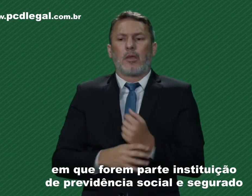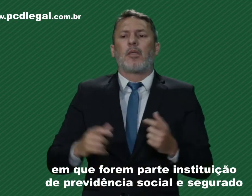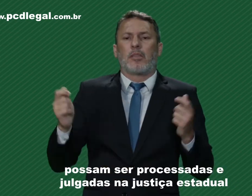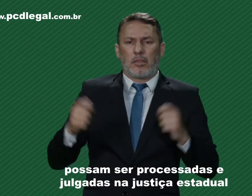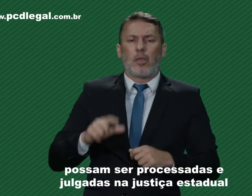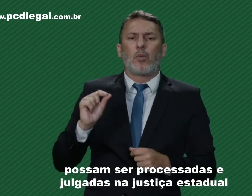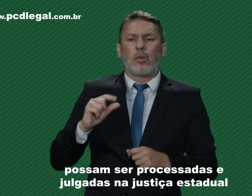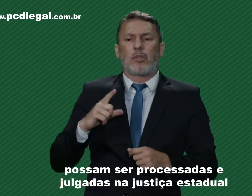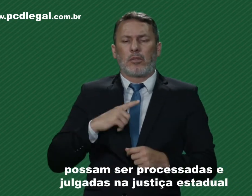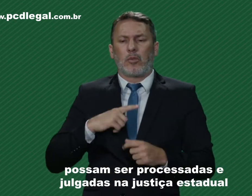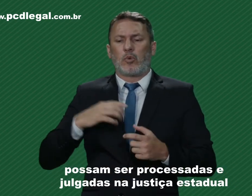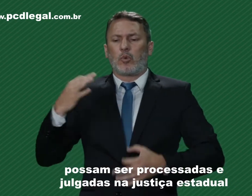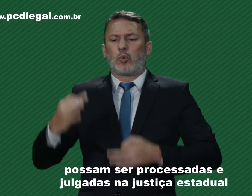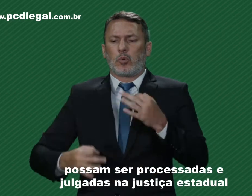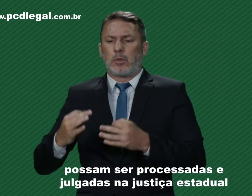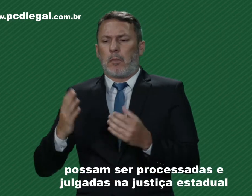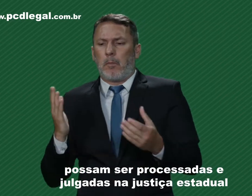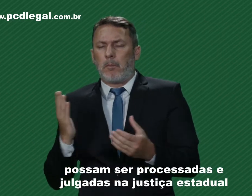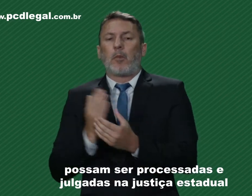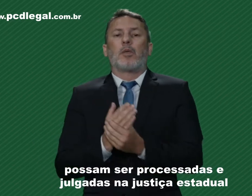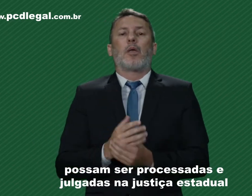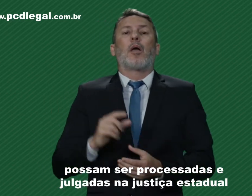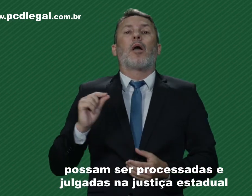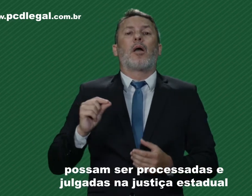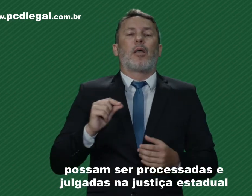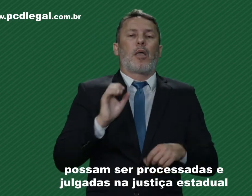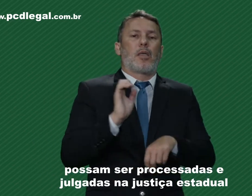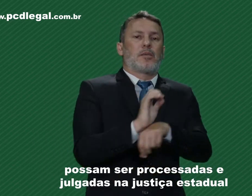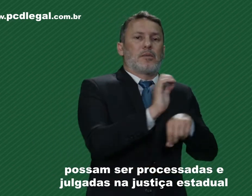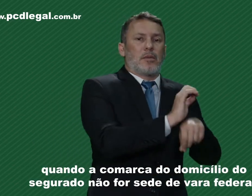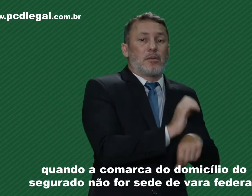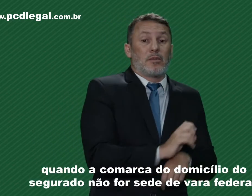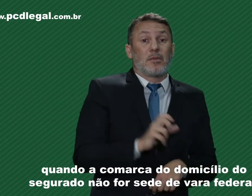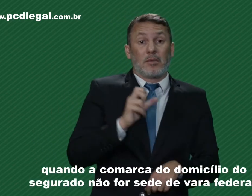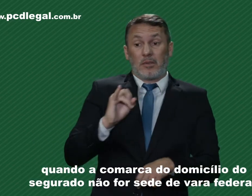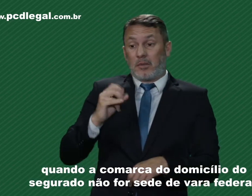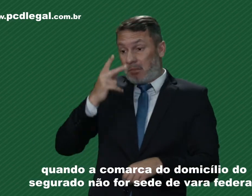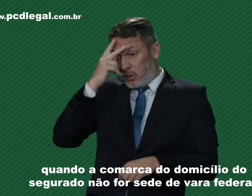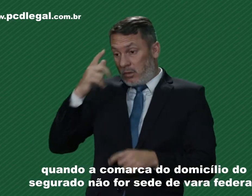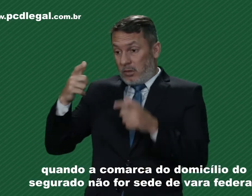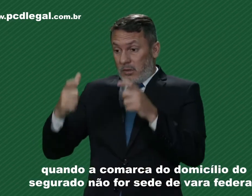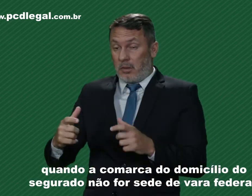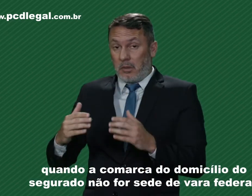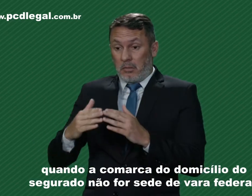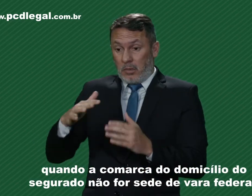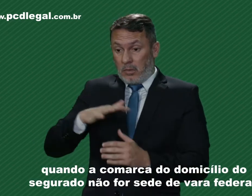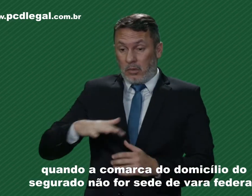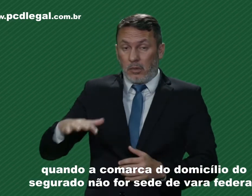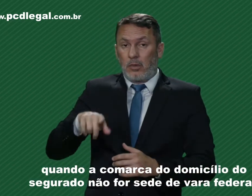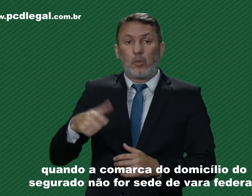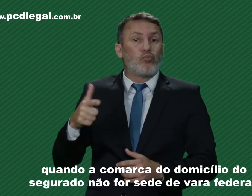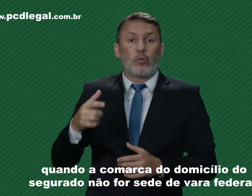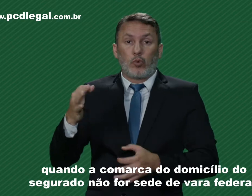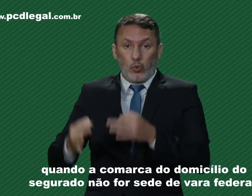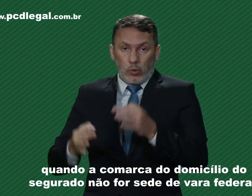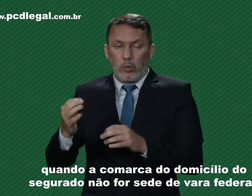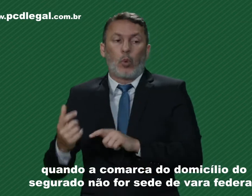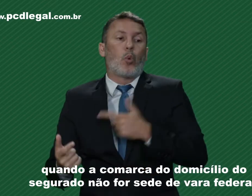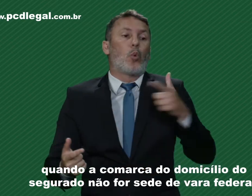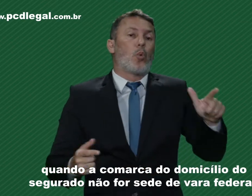possam ser processados e julgados na Justiça Estadual quando a comarca do domicílio do segurado não for sede de Vara